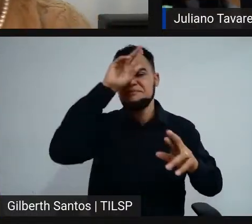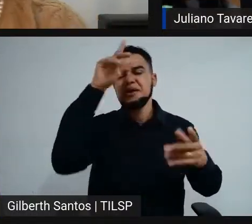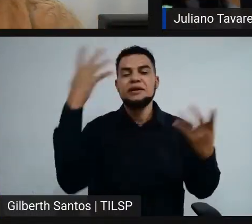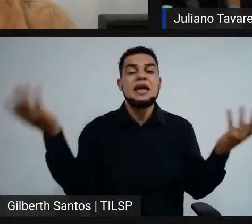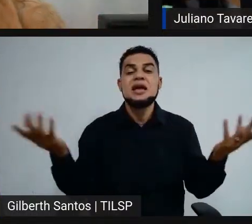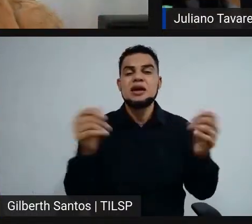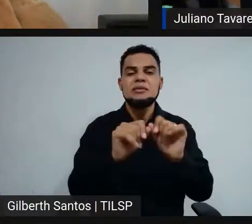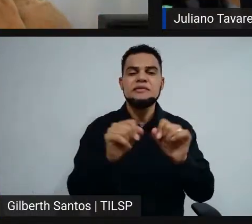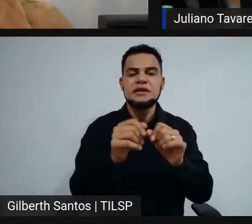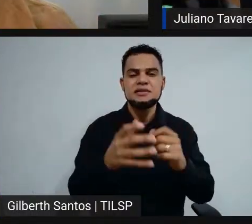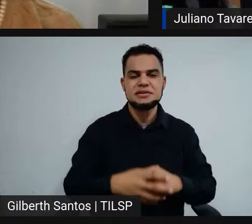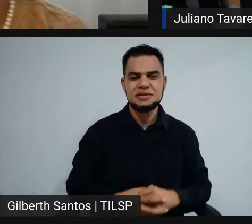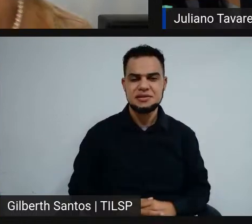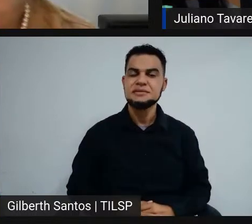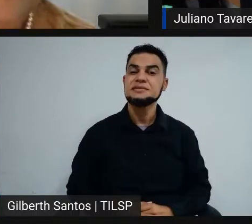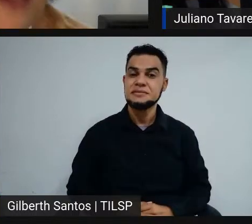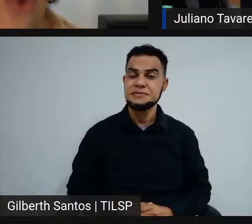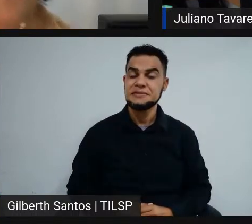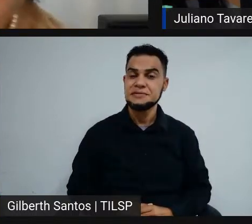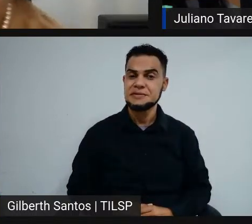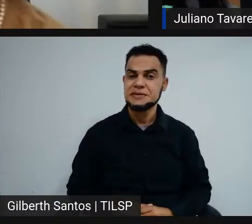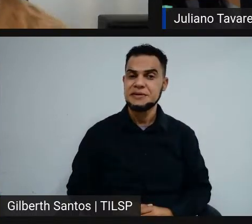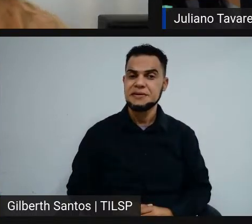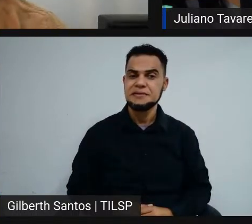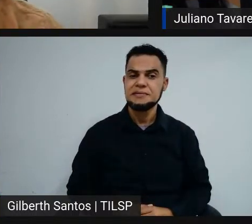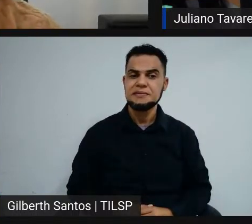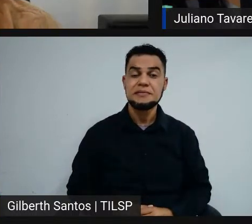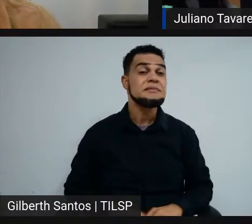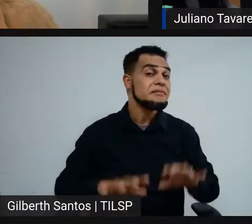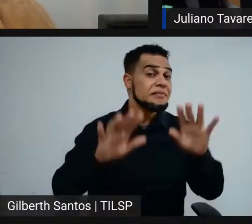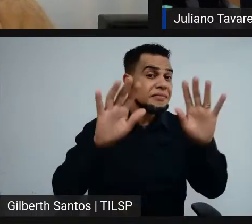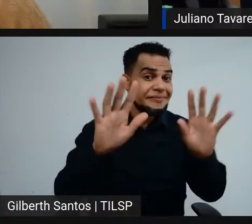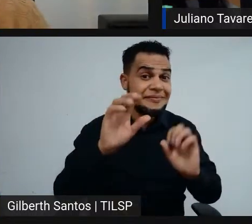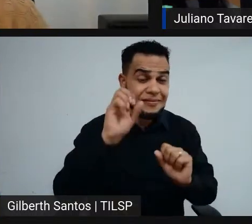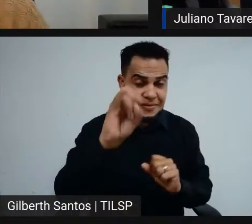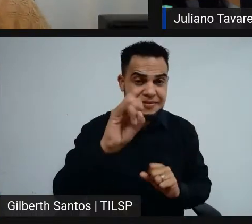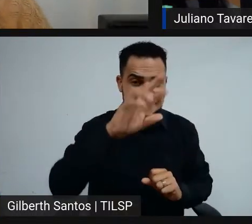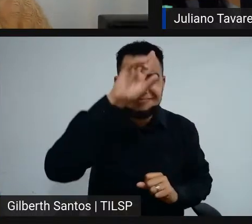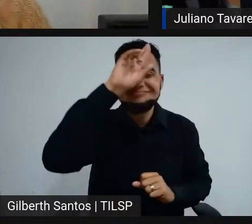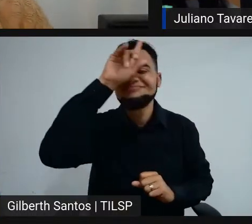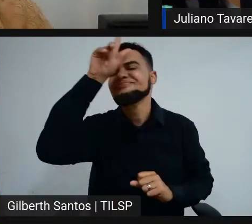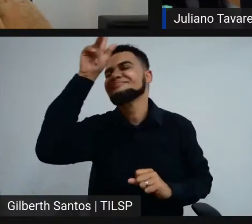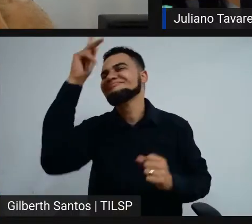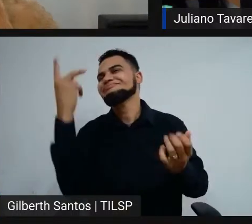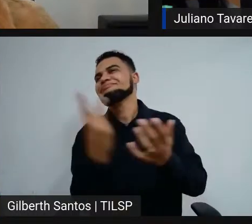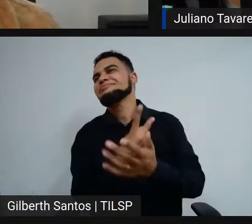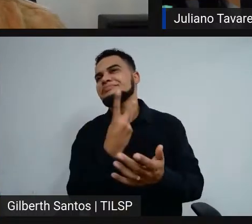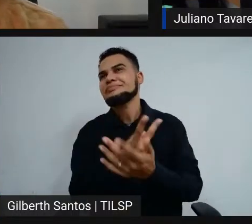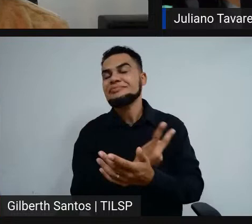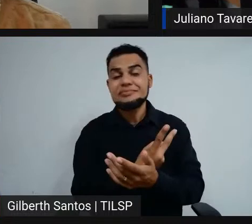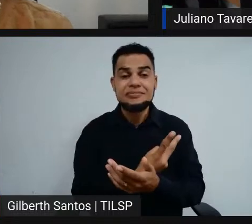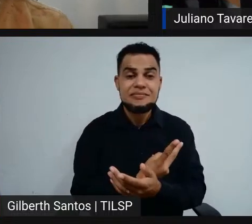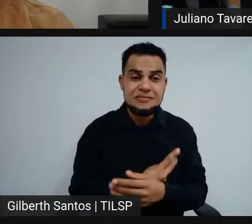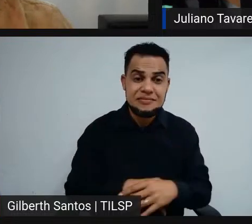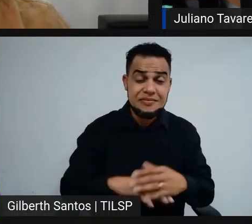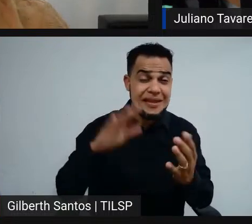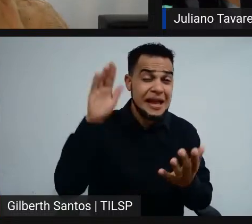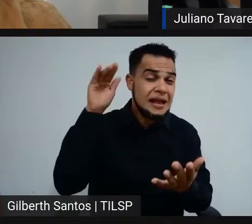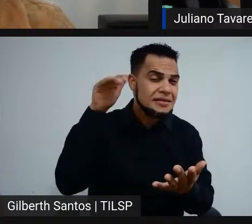faz? Ô, Juliana, se o candidato errou modalidade, pôs algum número de documento errado, até